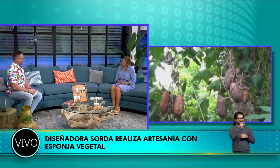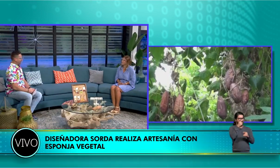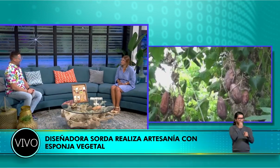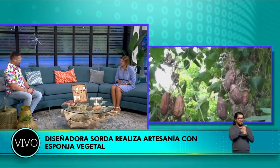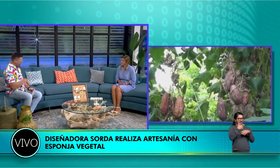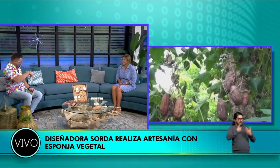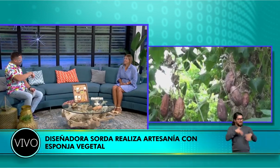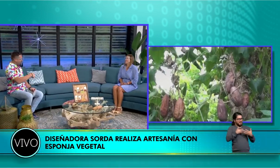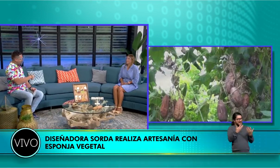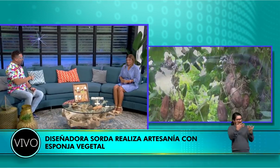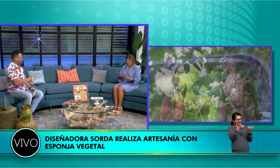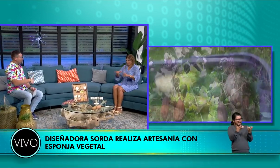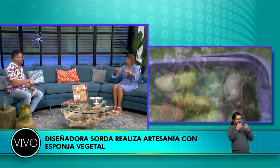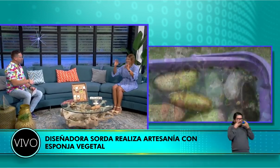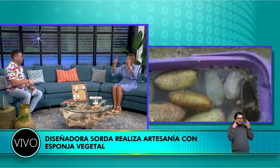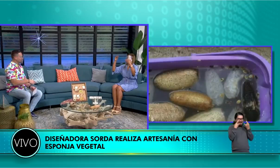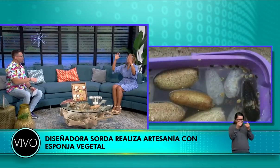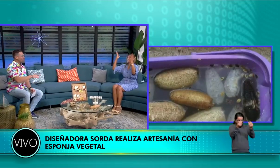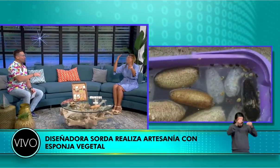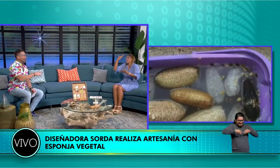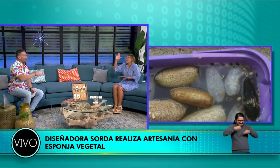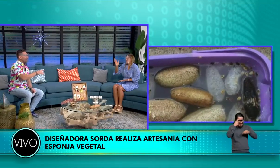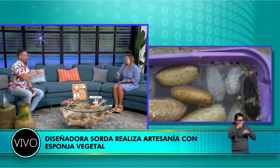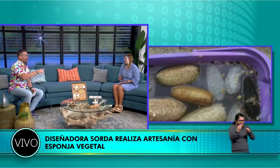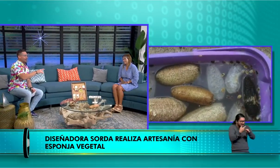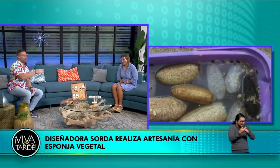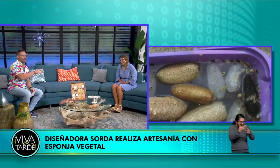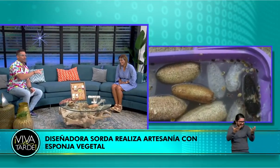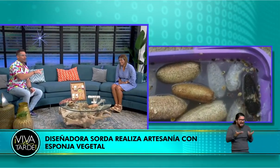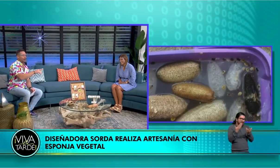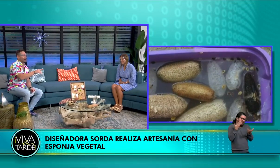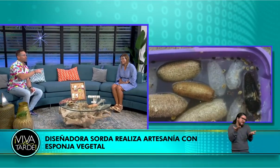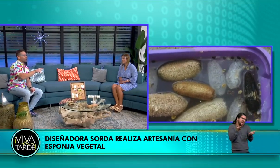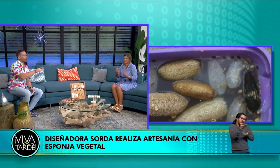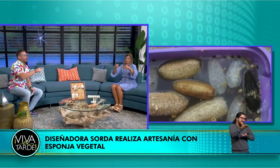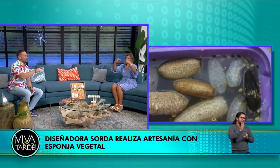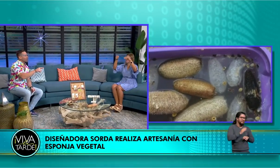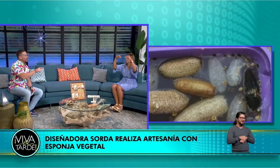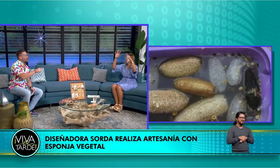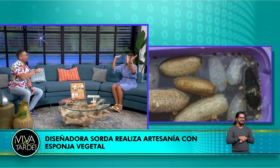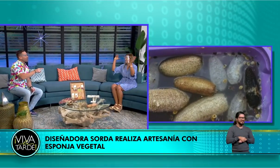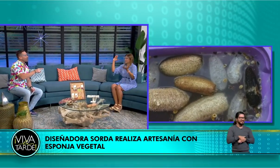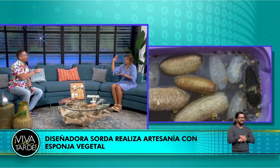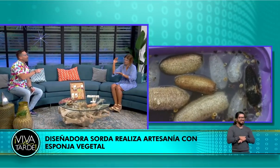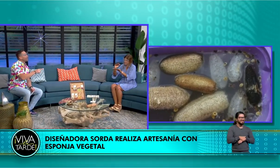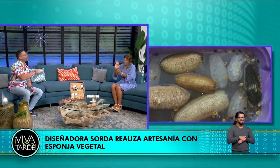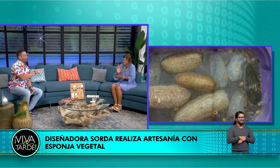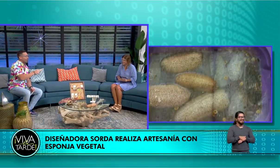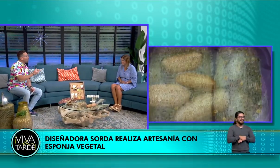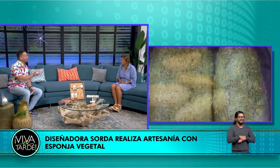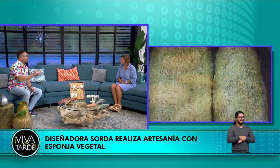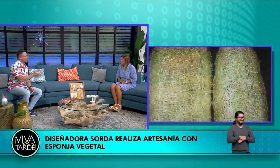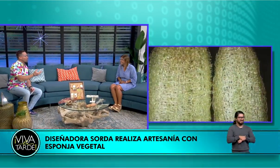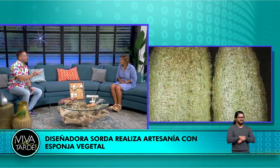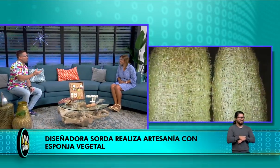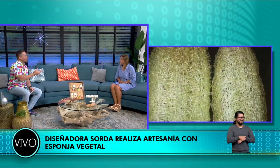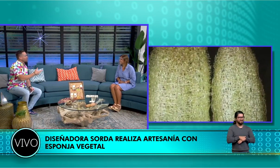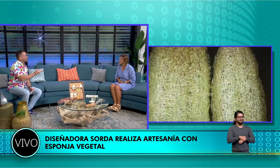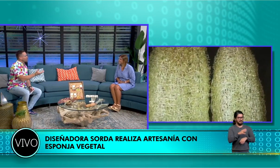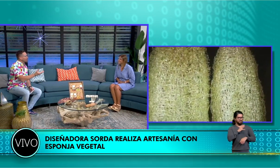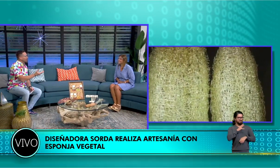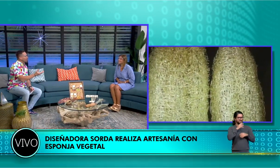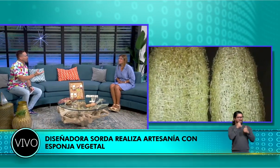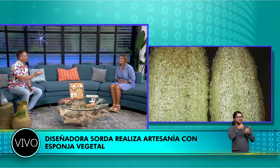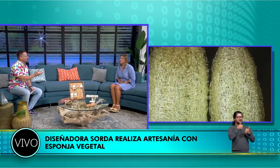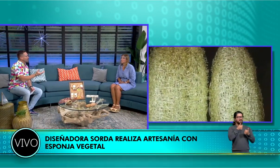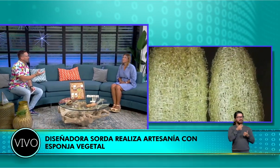Ah, las queremos aquí en el programa para usarlas nosotros y apoyarte en eso. sabía y por eso no las traje. Qué bueno, qué bueno. ¿Cómo ha